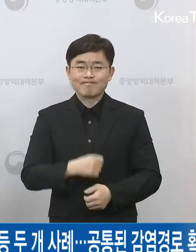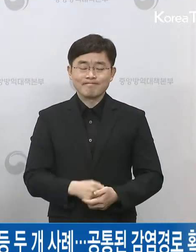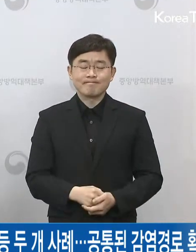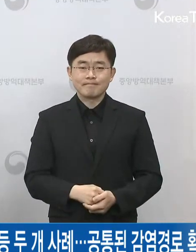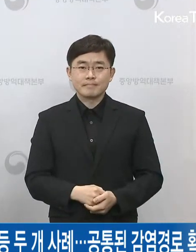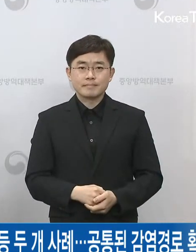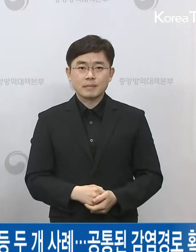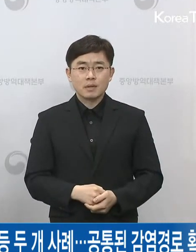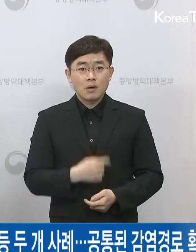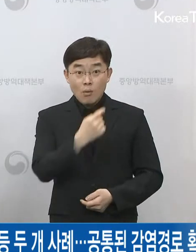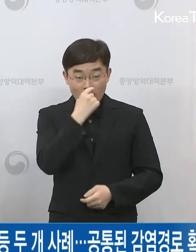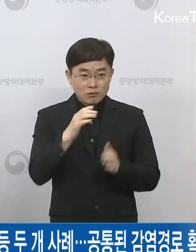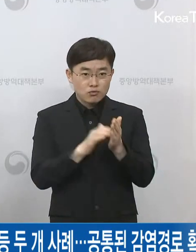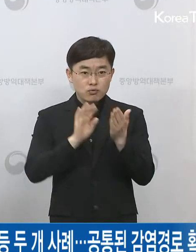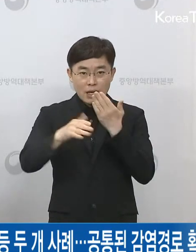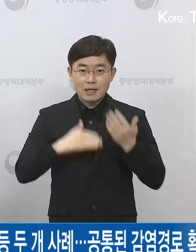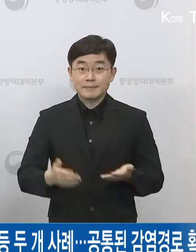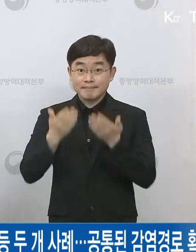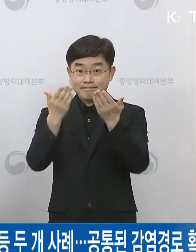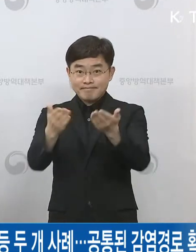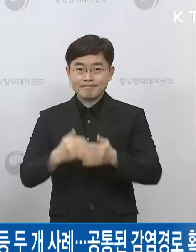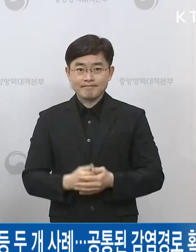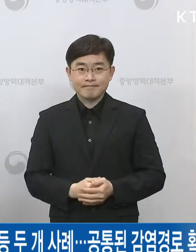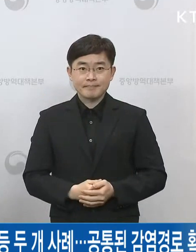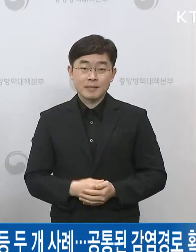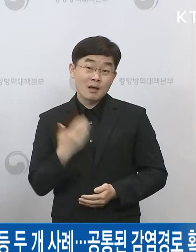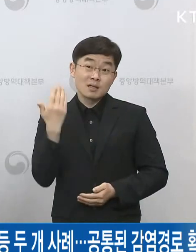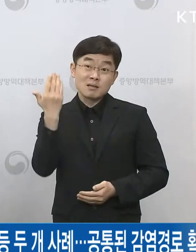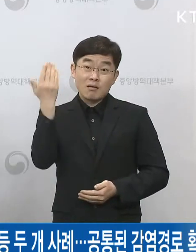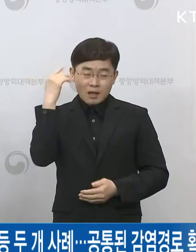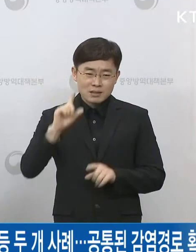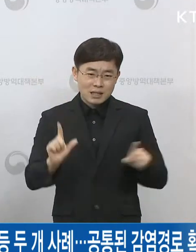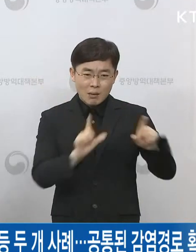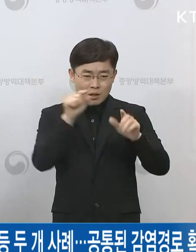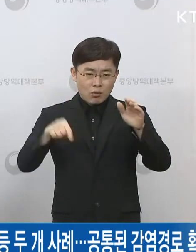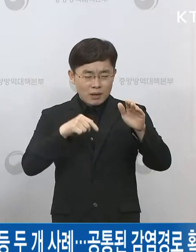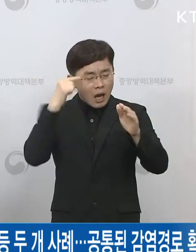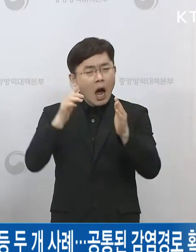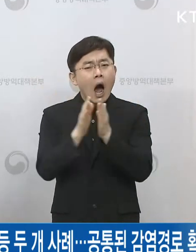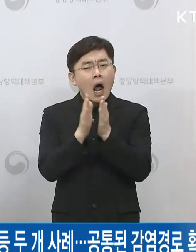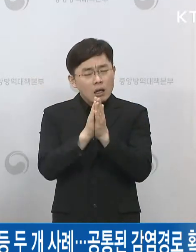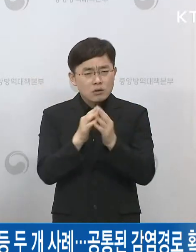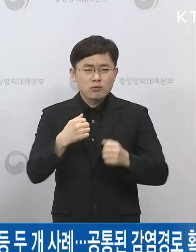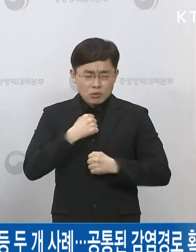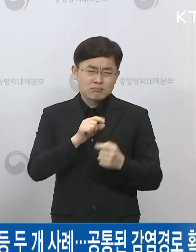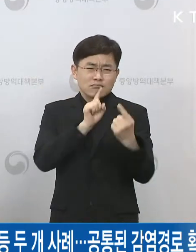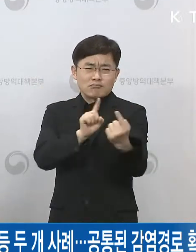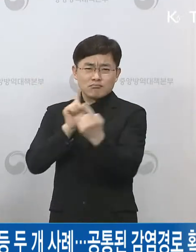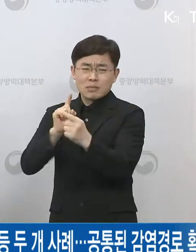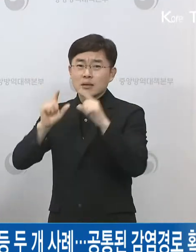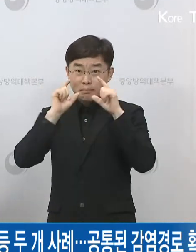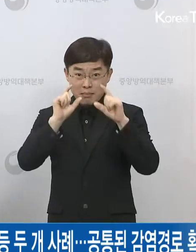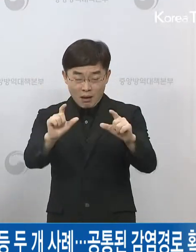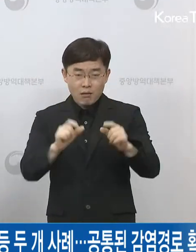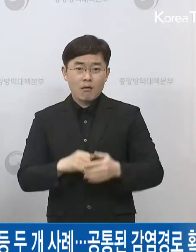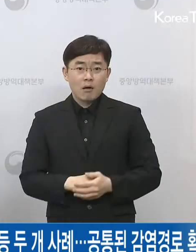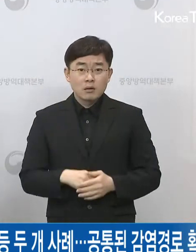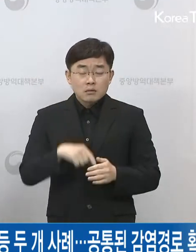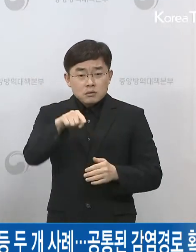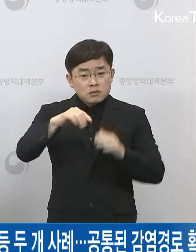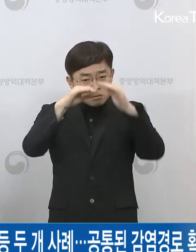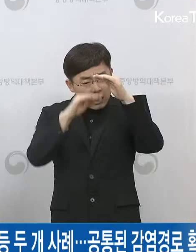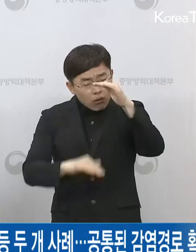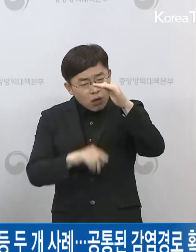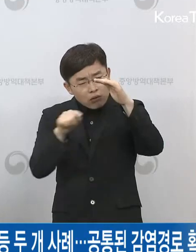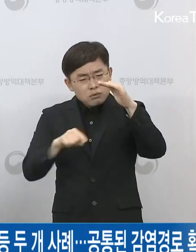아무래도 저희가 생활 속 거리 두기 지침을 발표하면서 첫 번째 수칙인 아프면 3살 쉰다가 가장 지키기